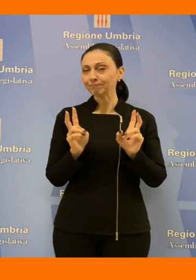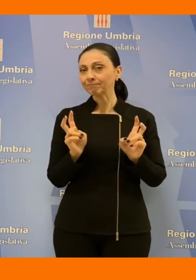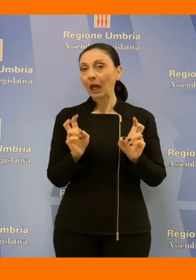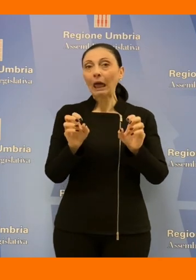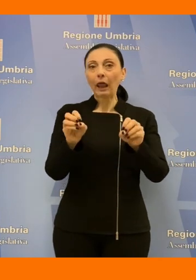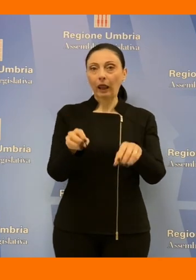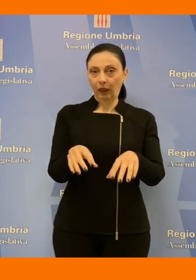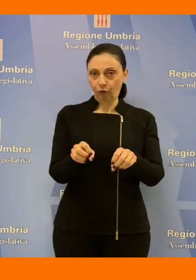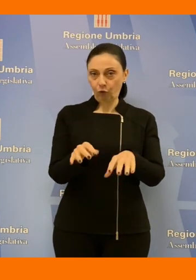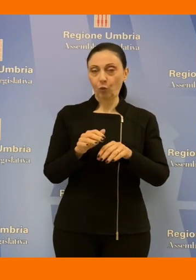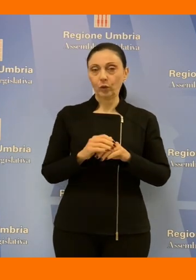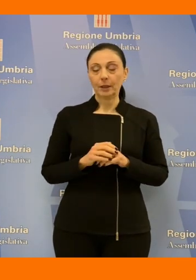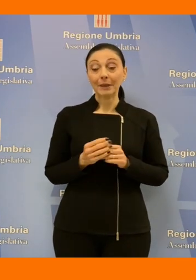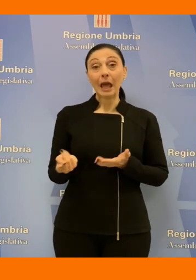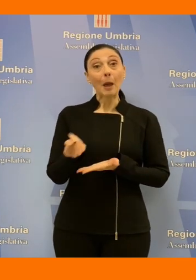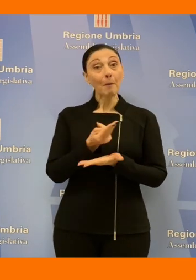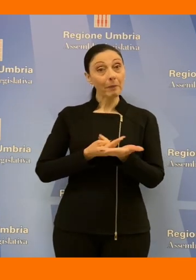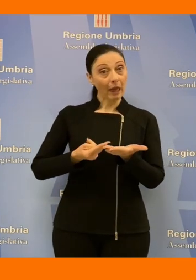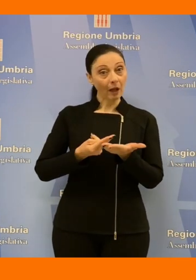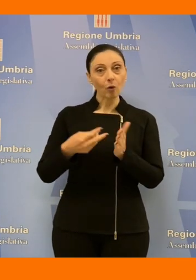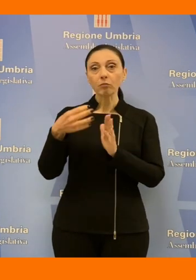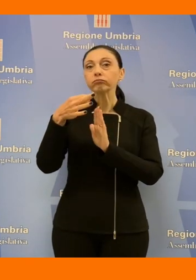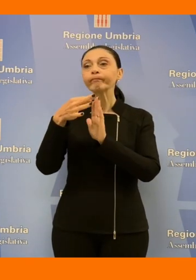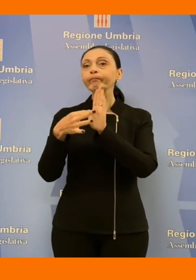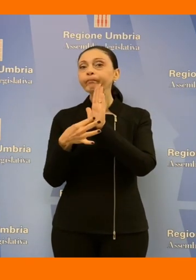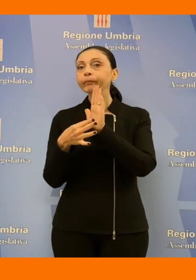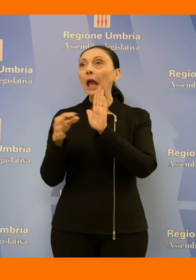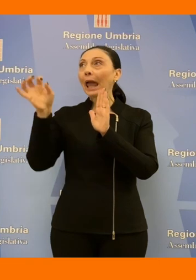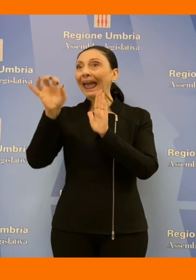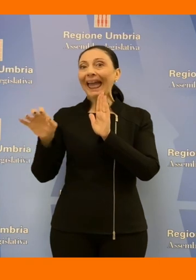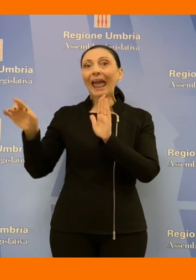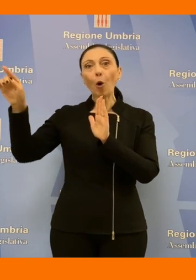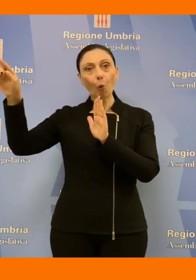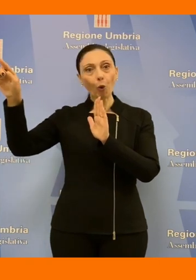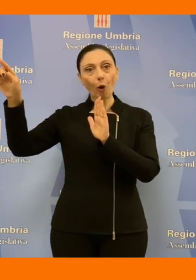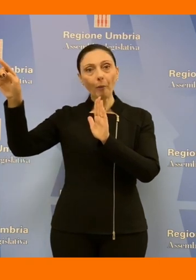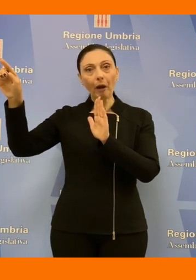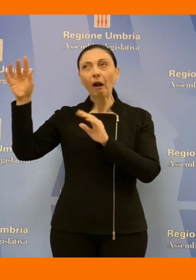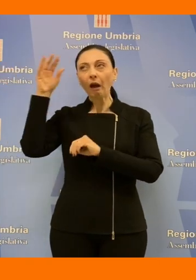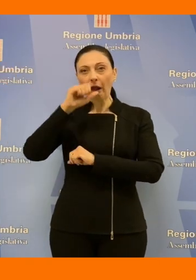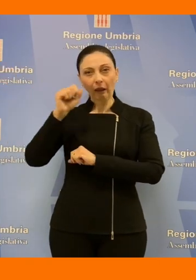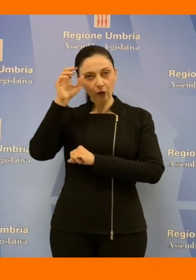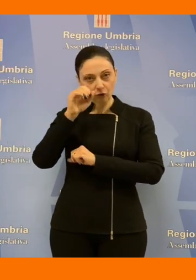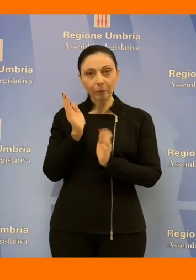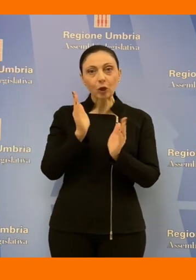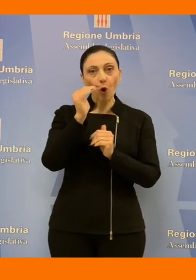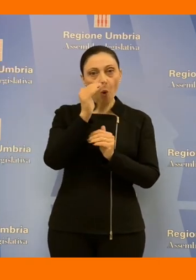permette di allinearci agli obiettivi dell'Europa agli obiettivi che sono stati recepiti anche dal quadro